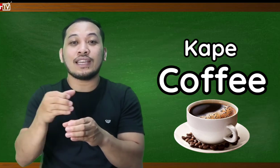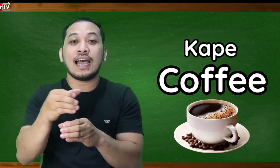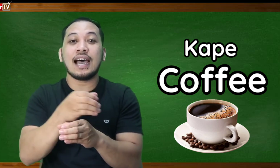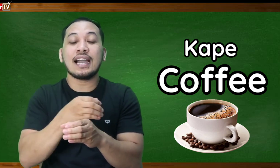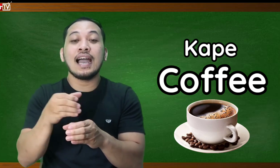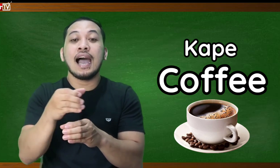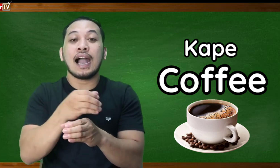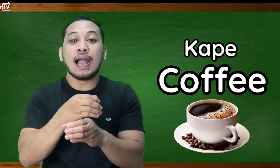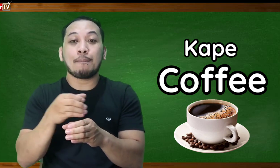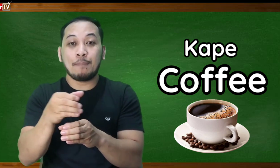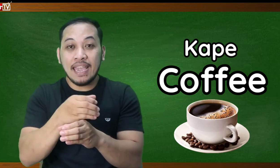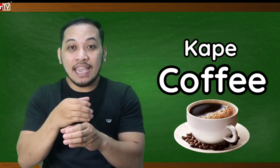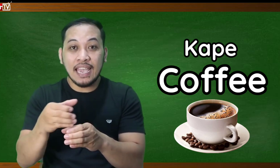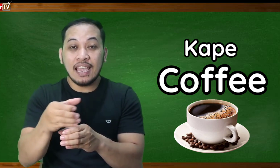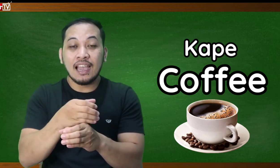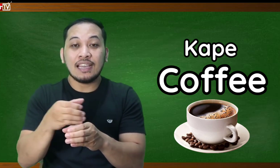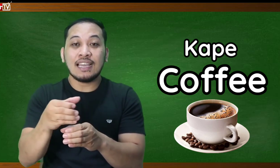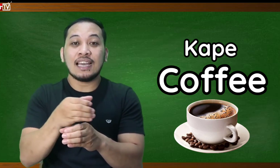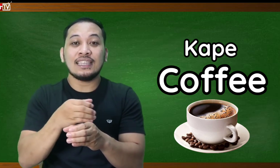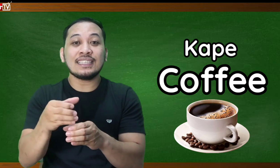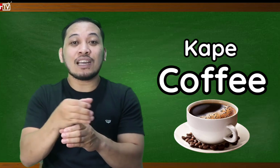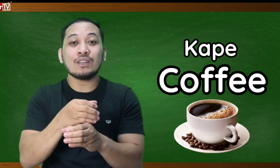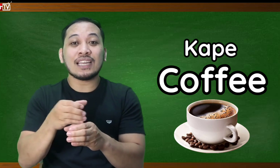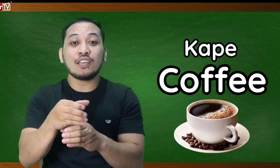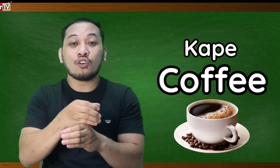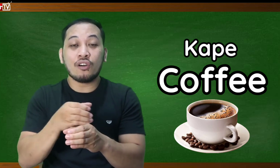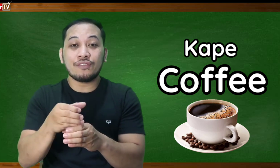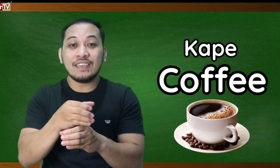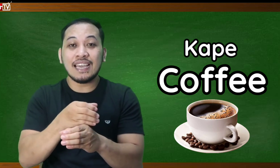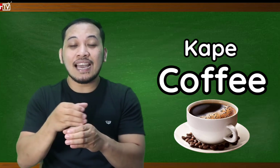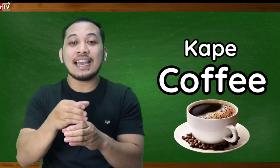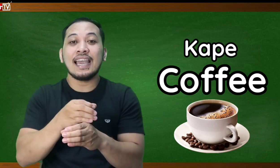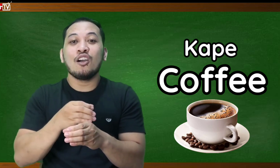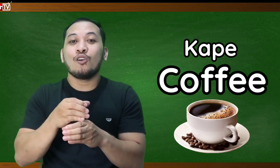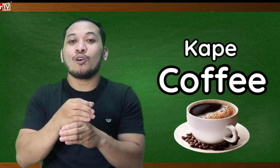ng kape Ayan This is how we sign coffee ha or